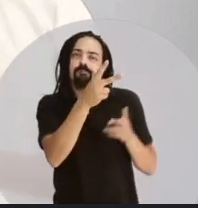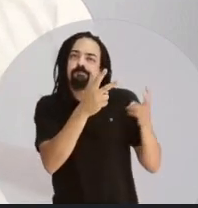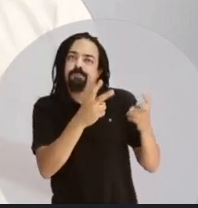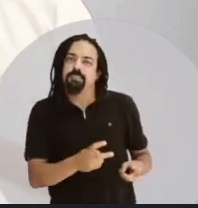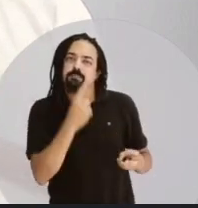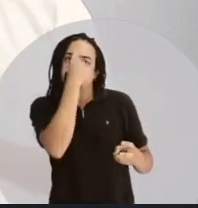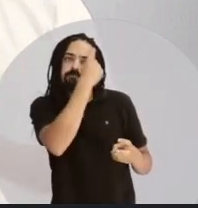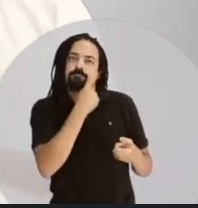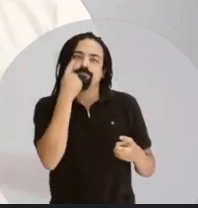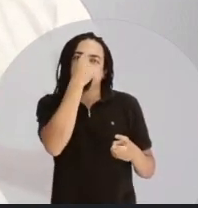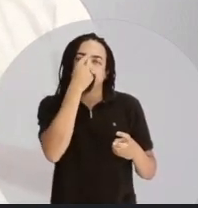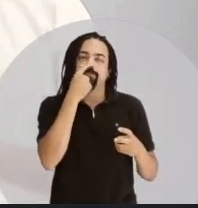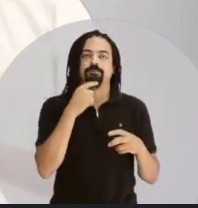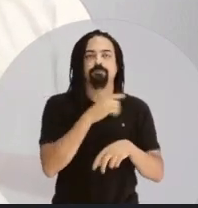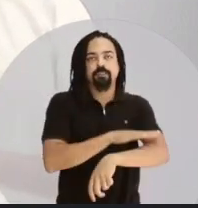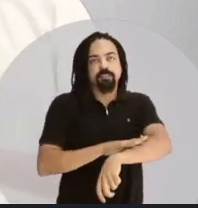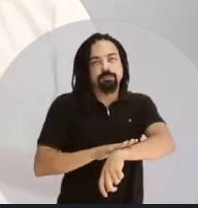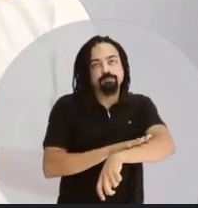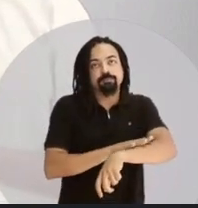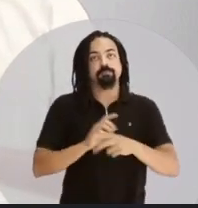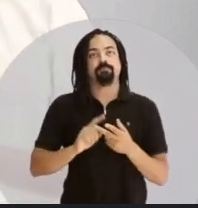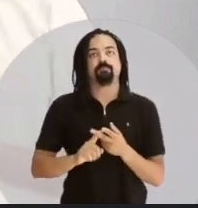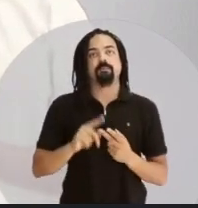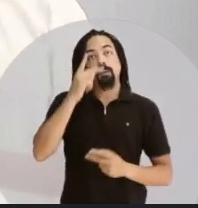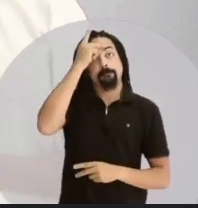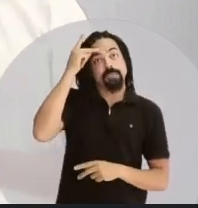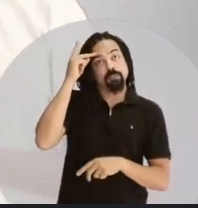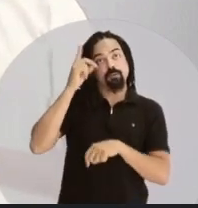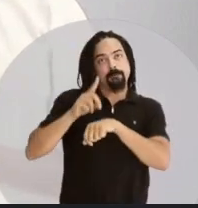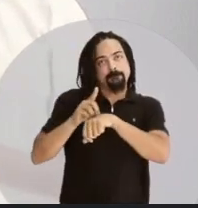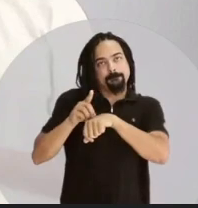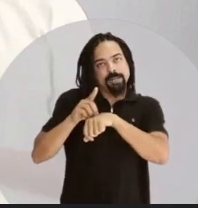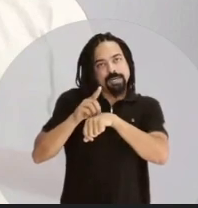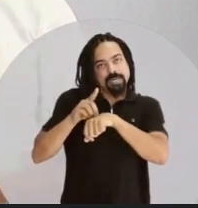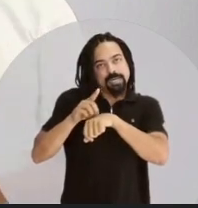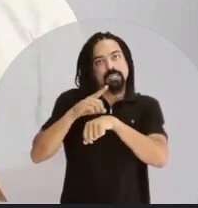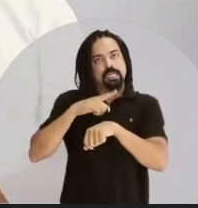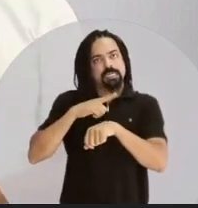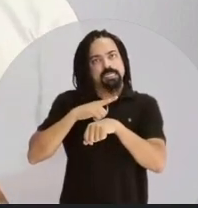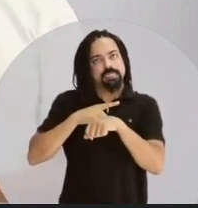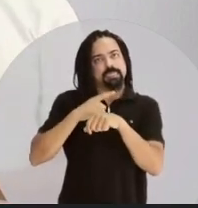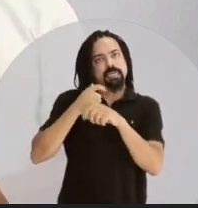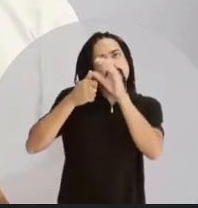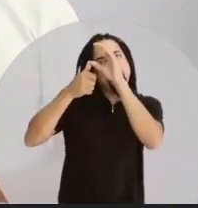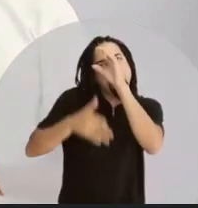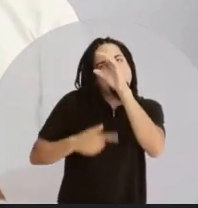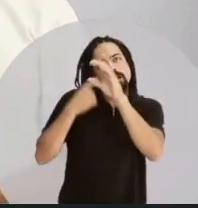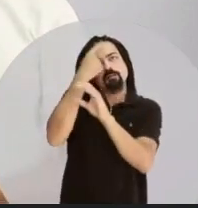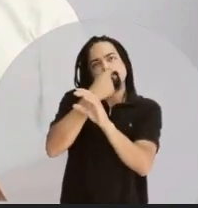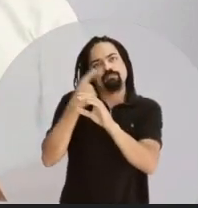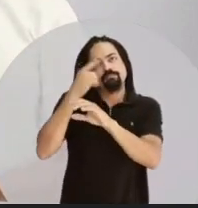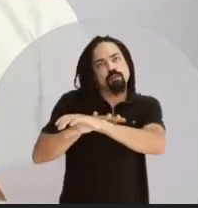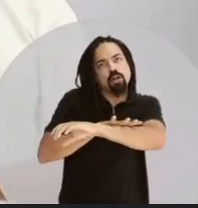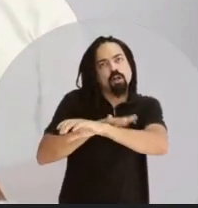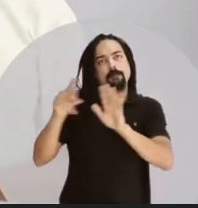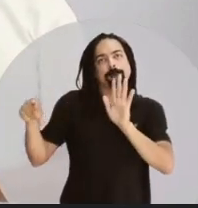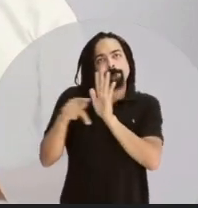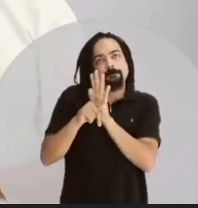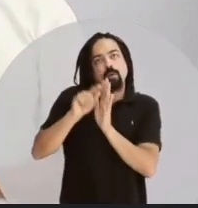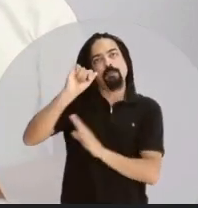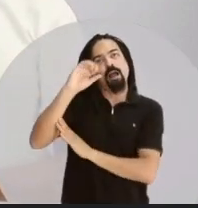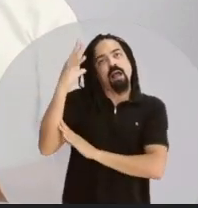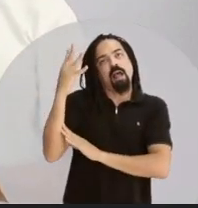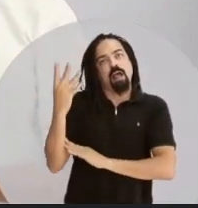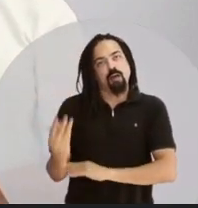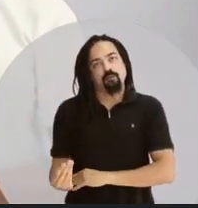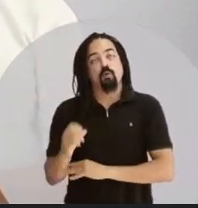negro que inclusive era inegável por conta dos traços do seu fenótipo. As pessoas pretas têm os traços e fenótipos